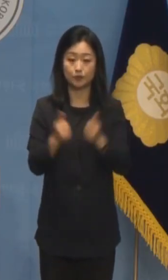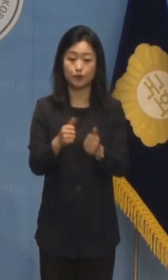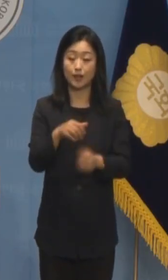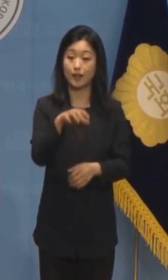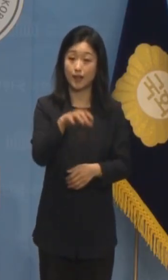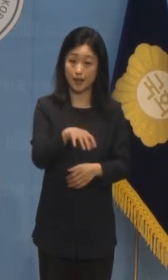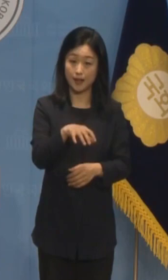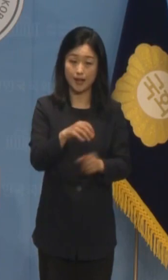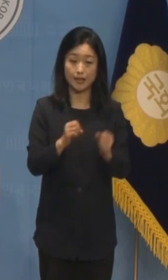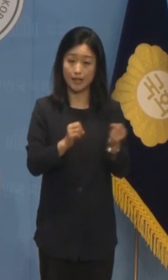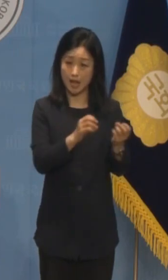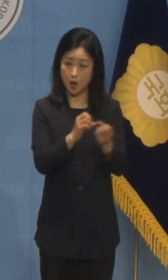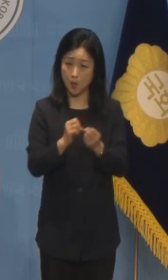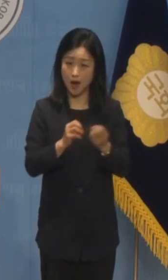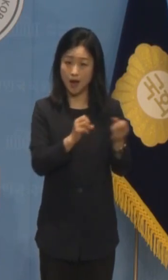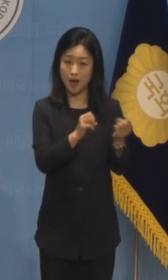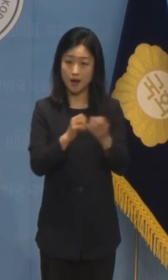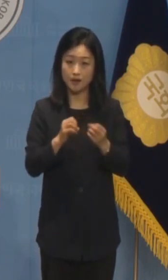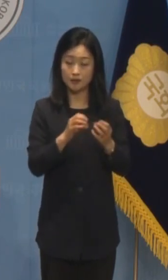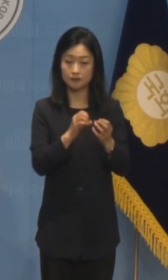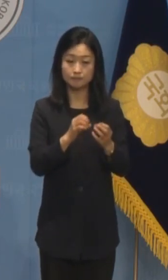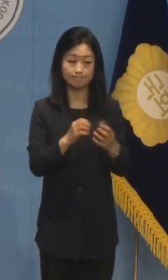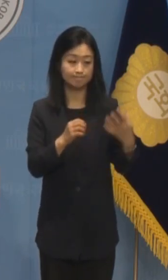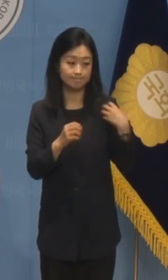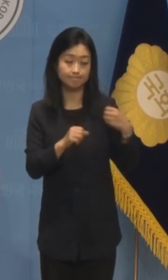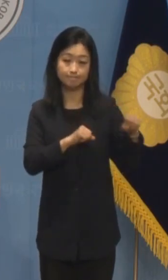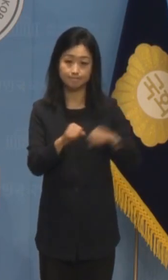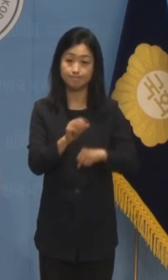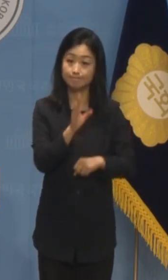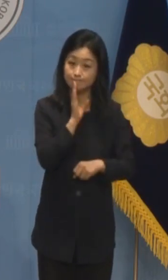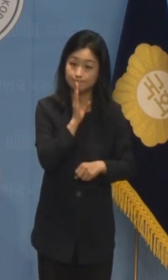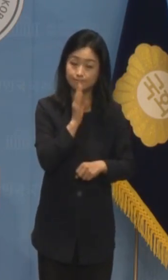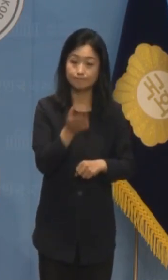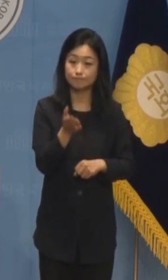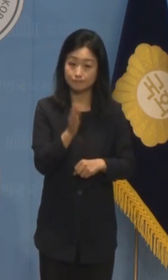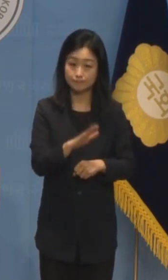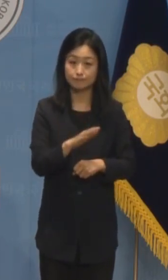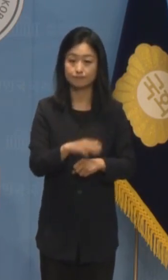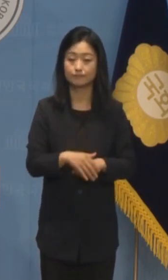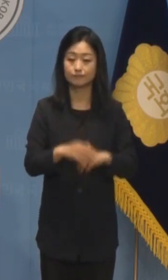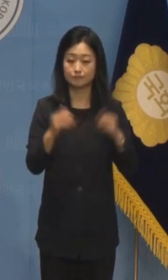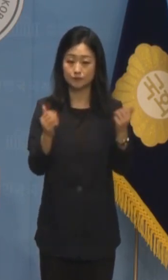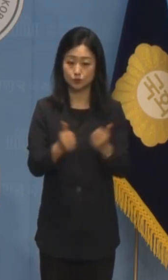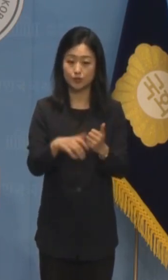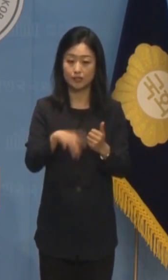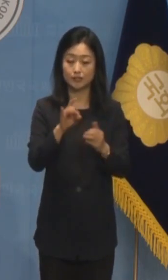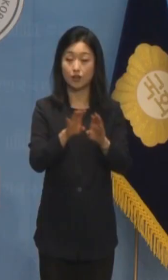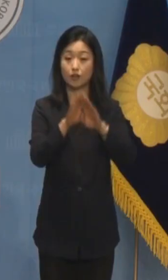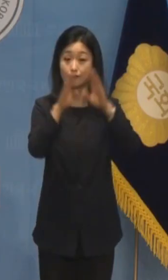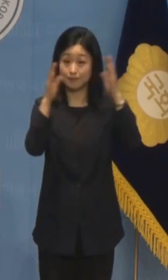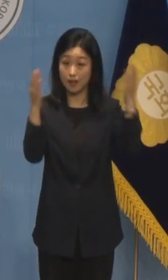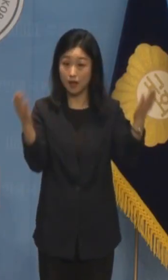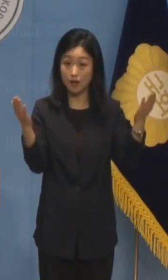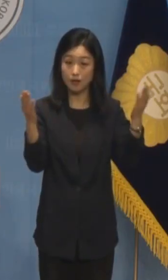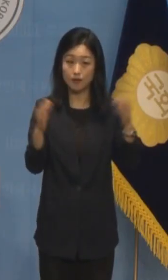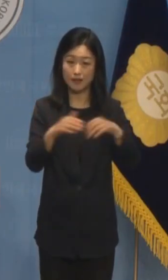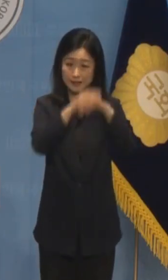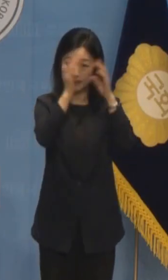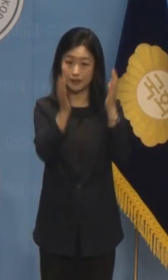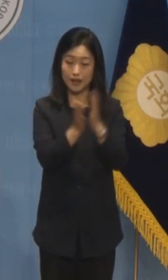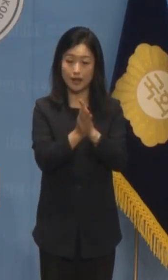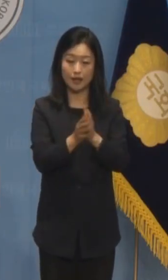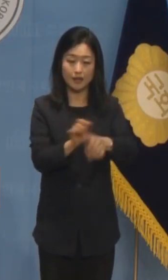대화와 타협의 장으로 이끌어야 했으나 개원 초부터 모든 사안을 극단적인